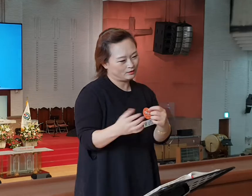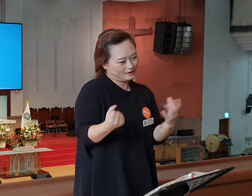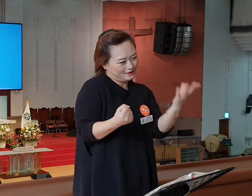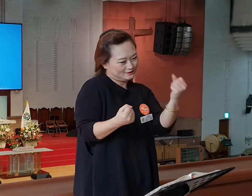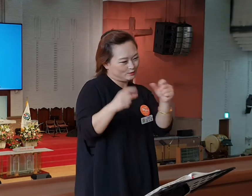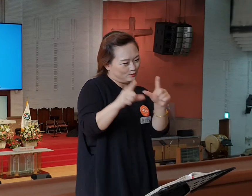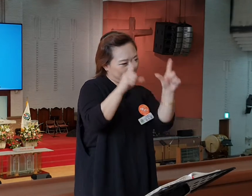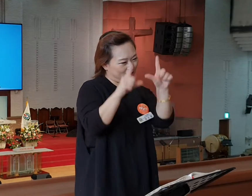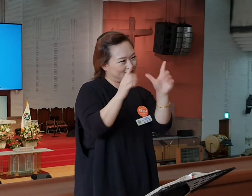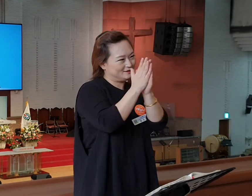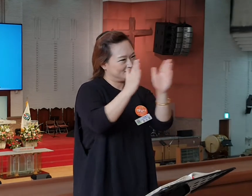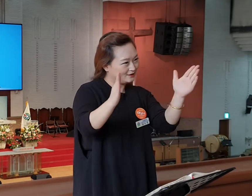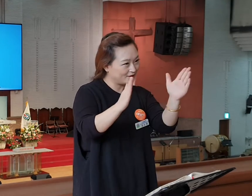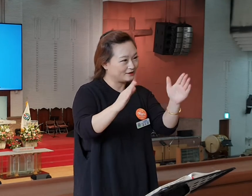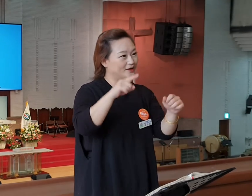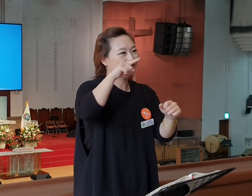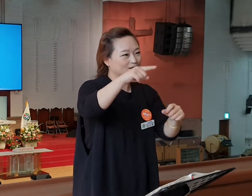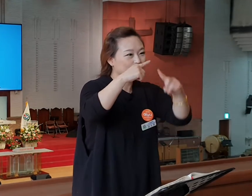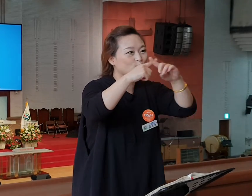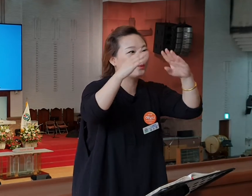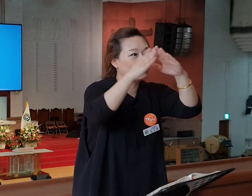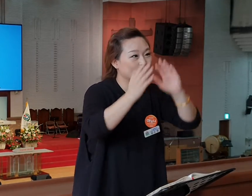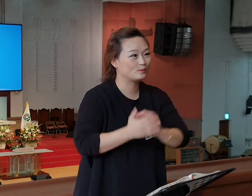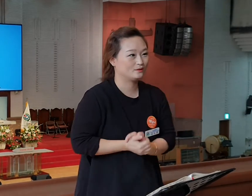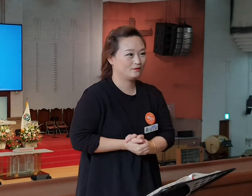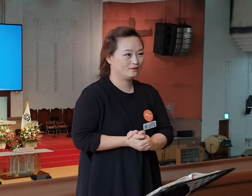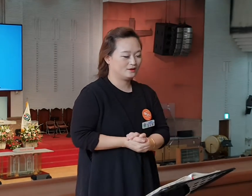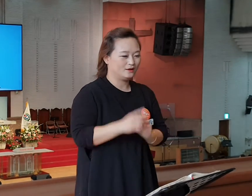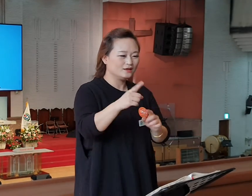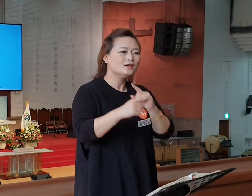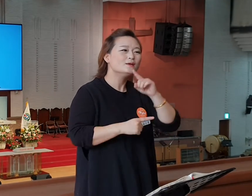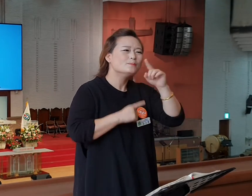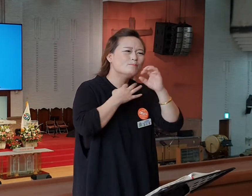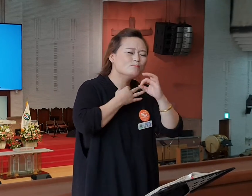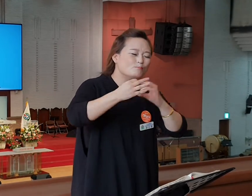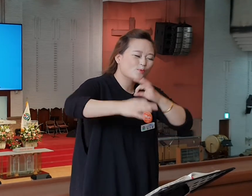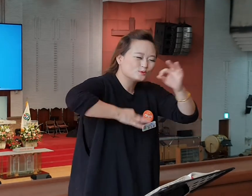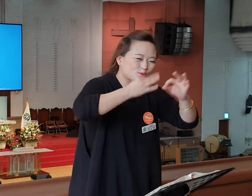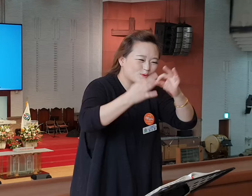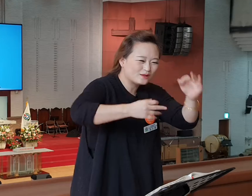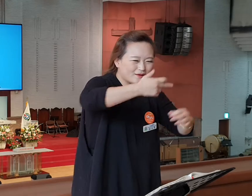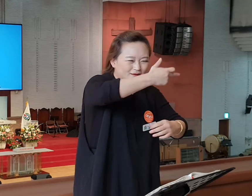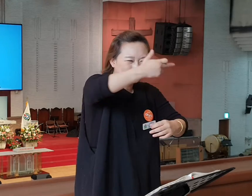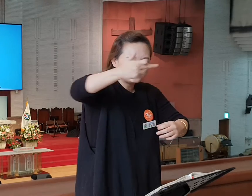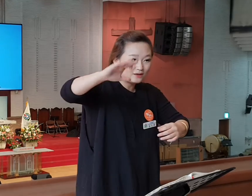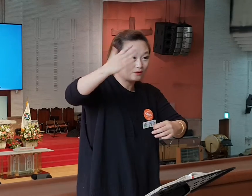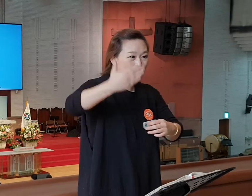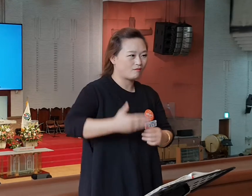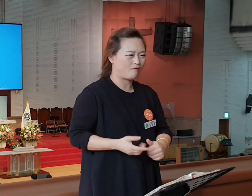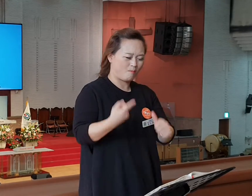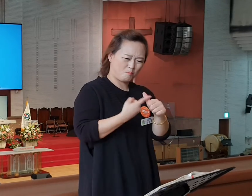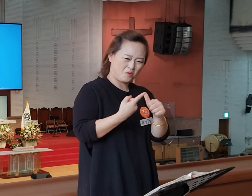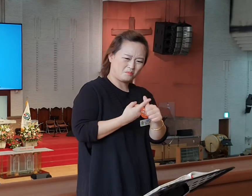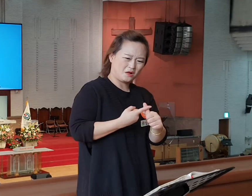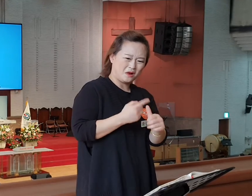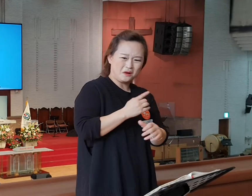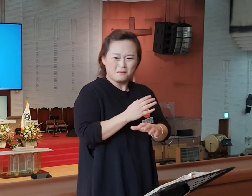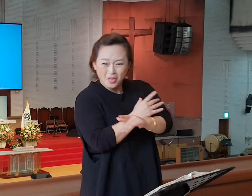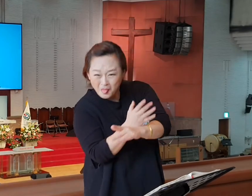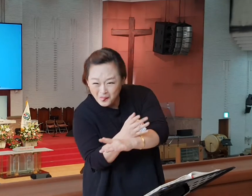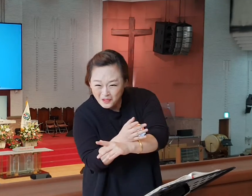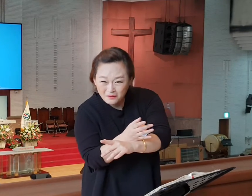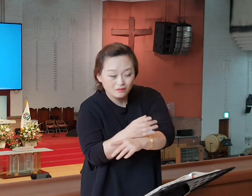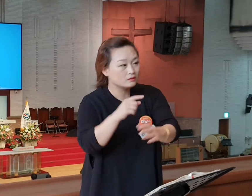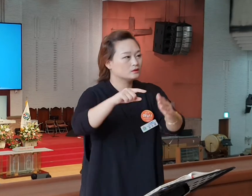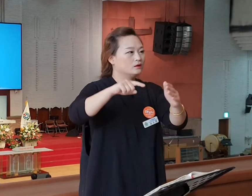시작하고요. 그리고 그 목소리들의 볼륨은 점점 더 커져갑니다. 핏밥과 박해들, 세상의 조롱 가운데 더